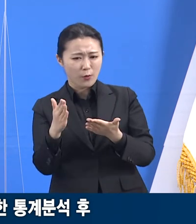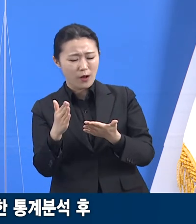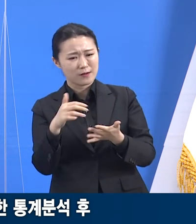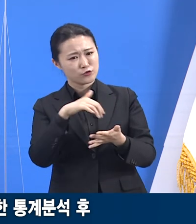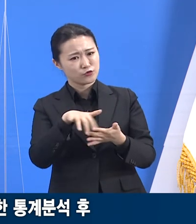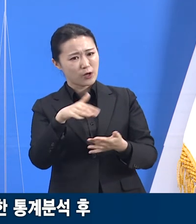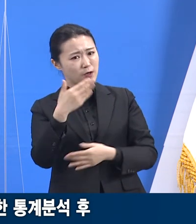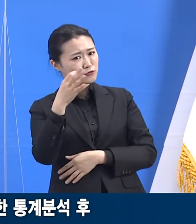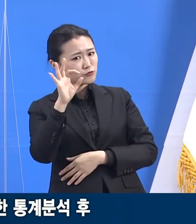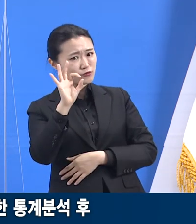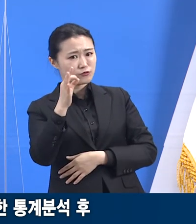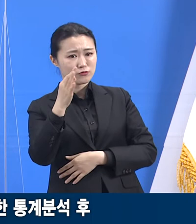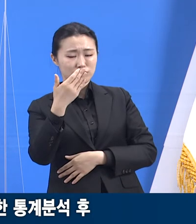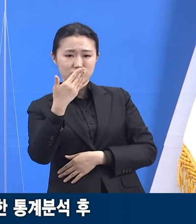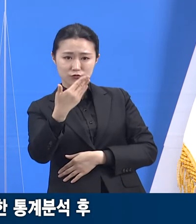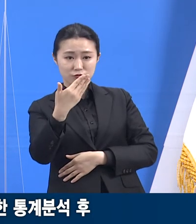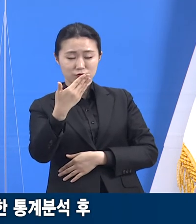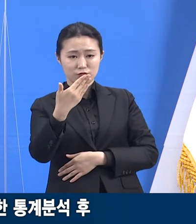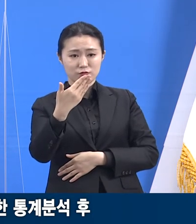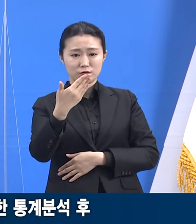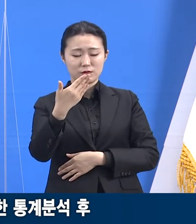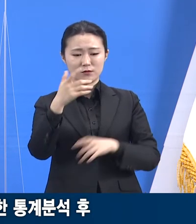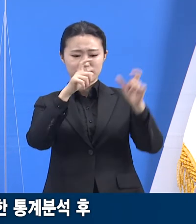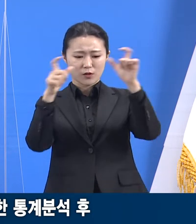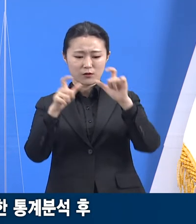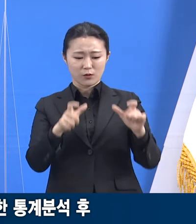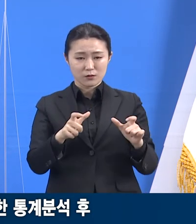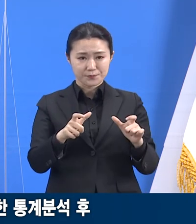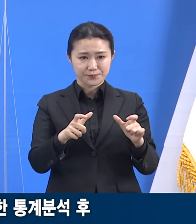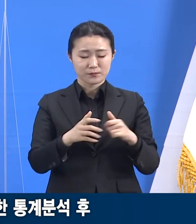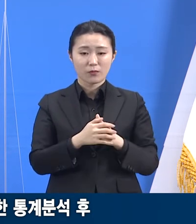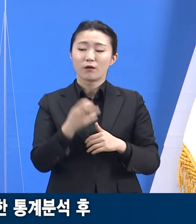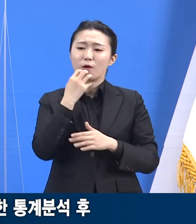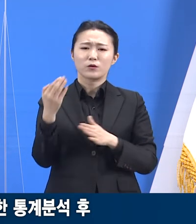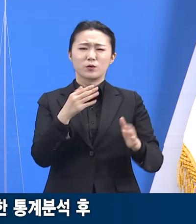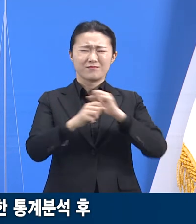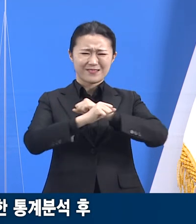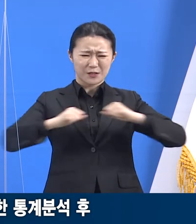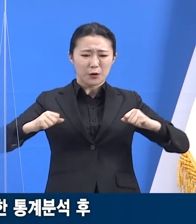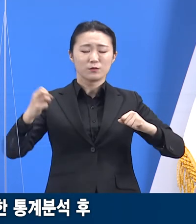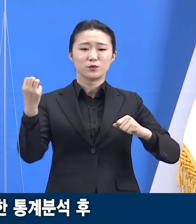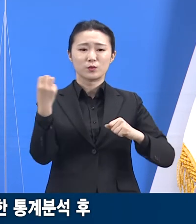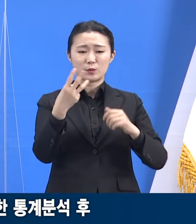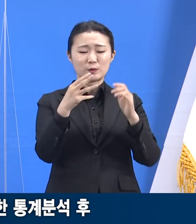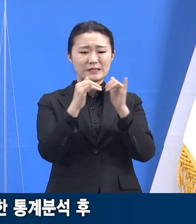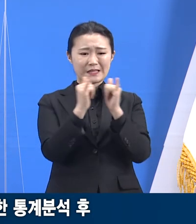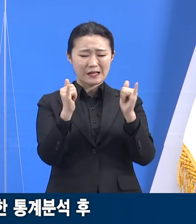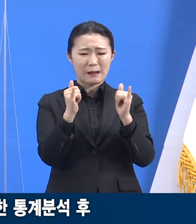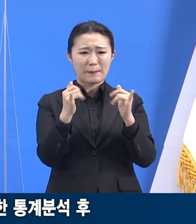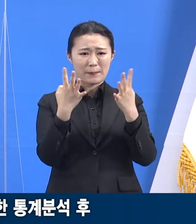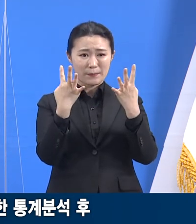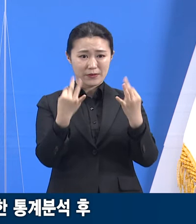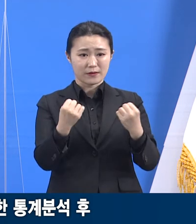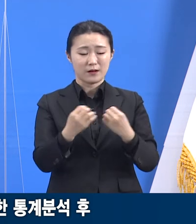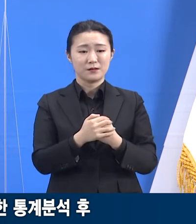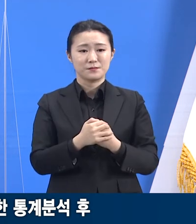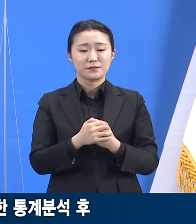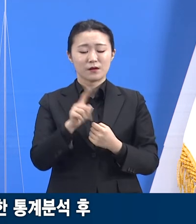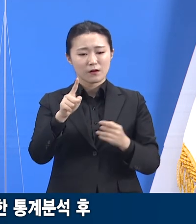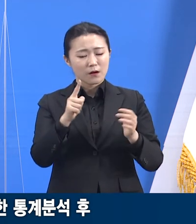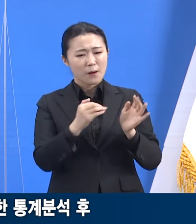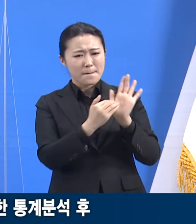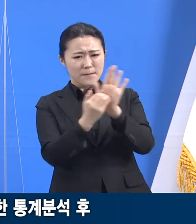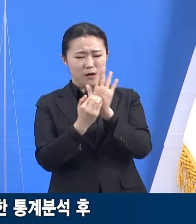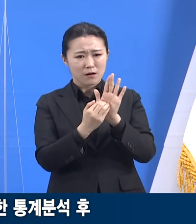경기도는 면적도 넓고 인구도 많습니다. 각 지역 상황에 맞는 대응 정책을 마련하기 위해선 코로나19